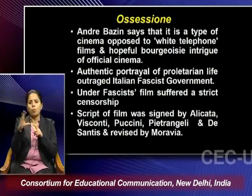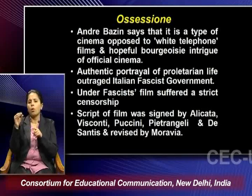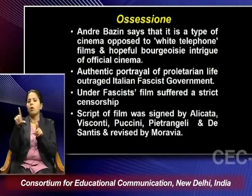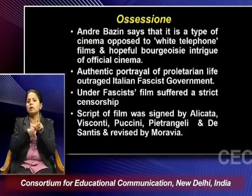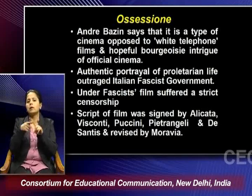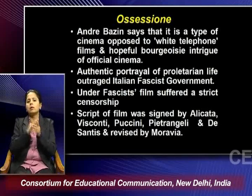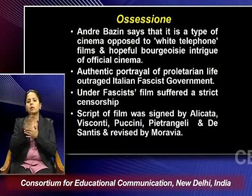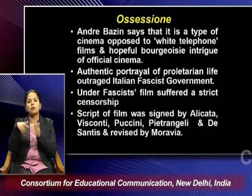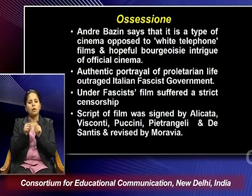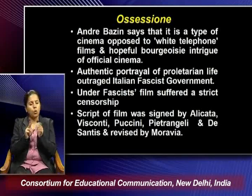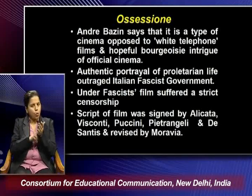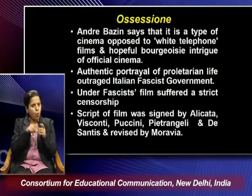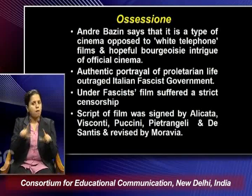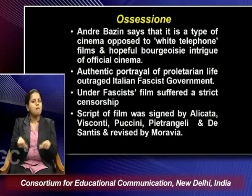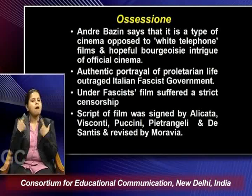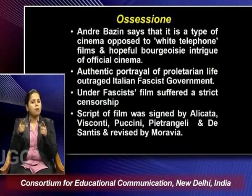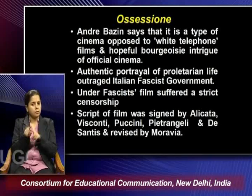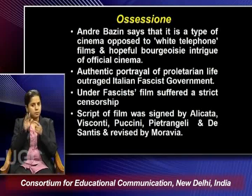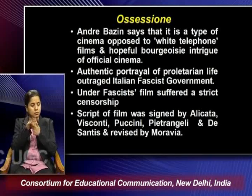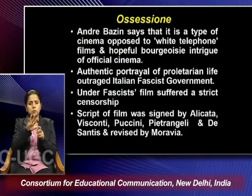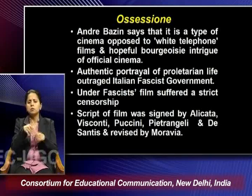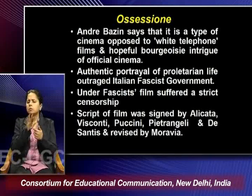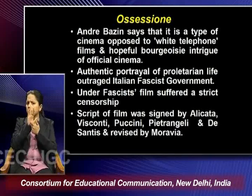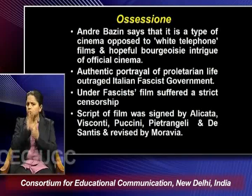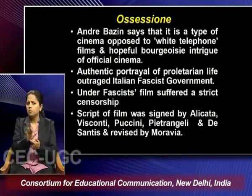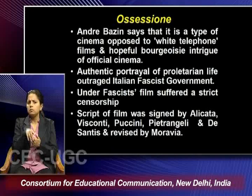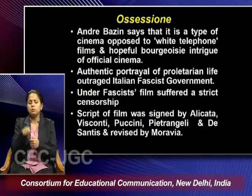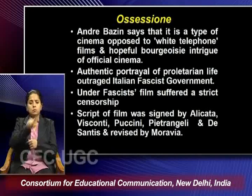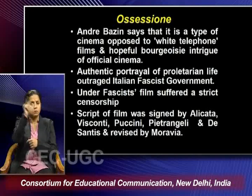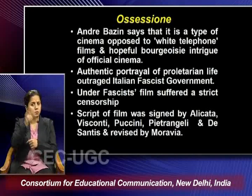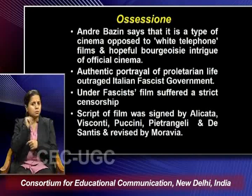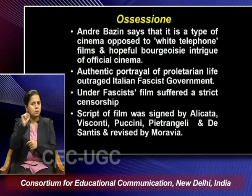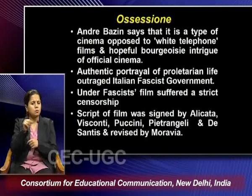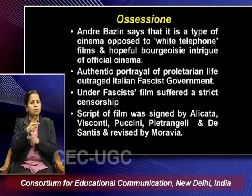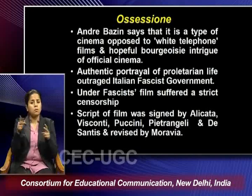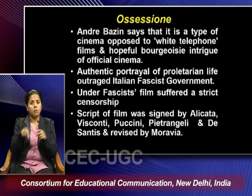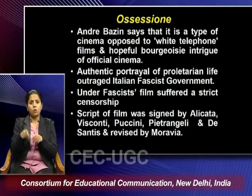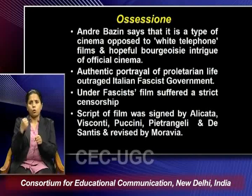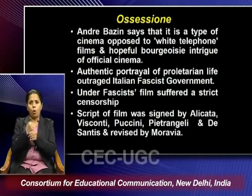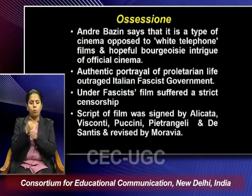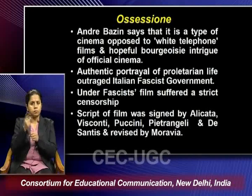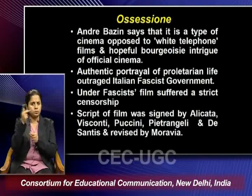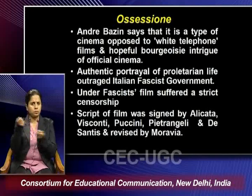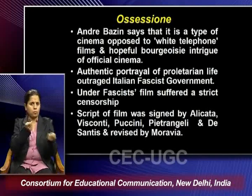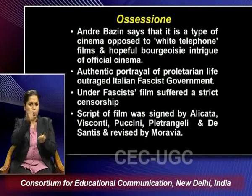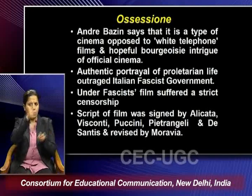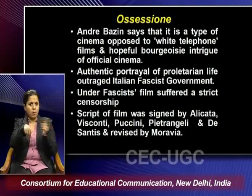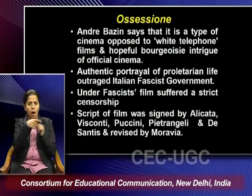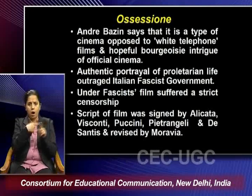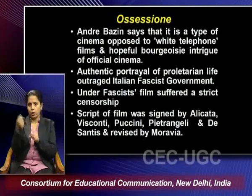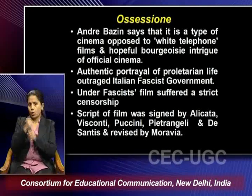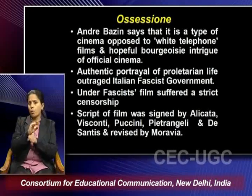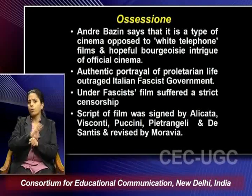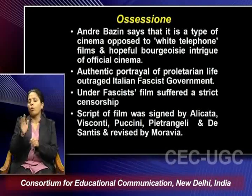and how it outraged the Italian fascist government. So we find that under the fascist